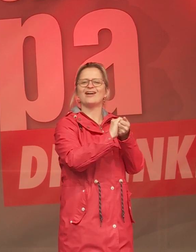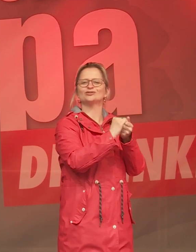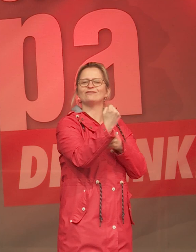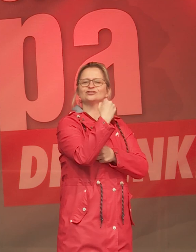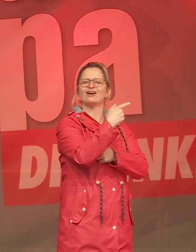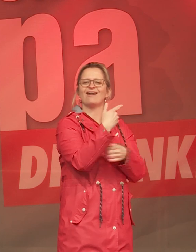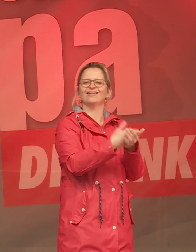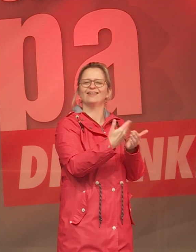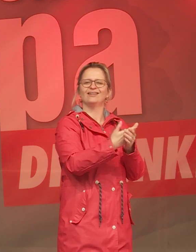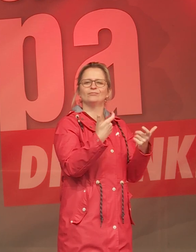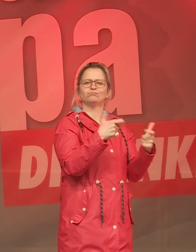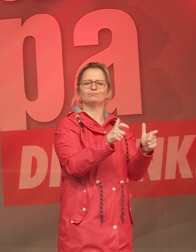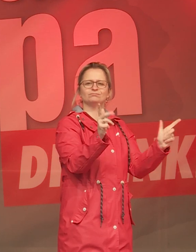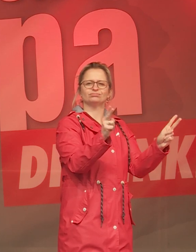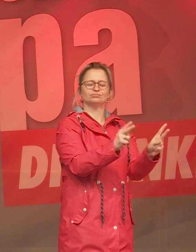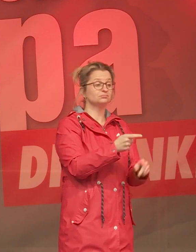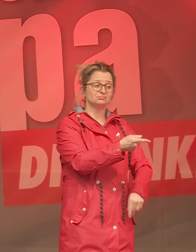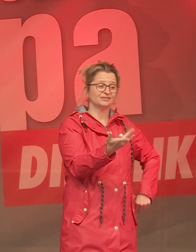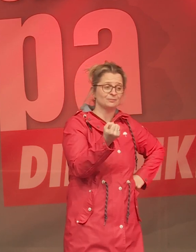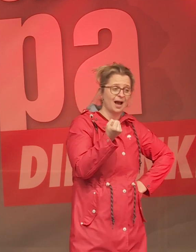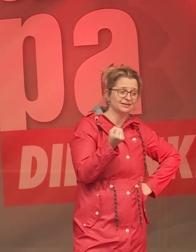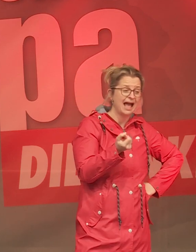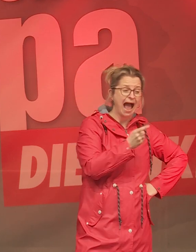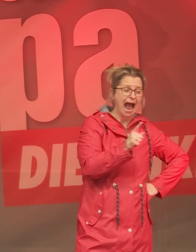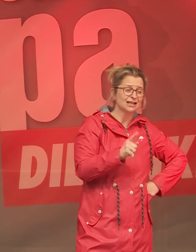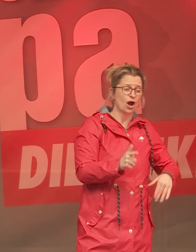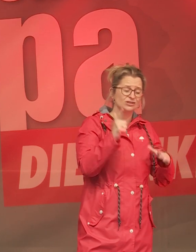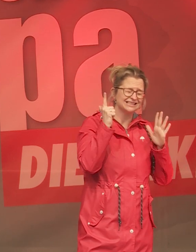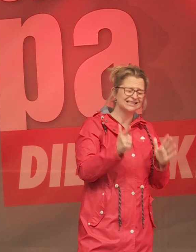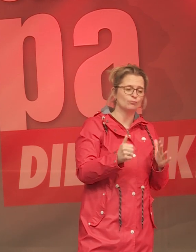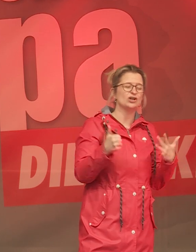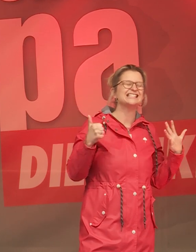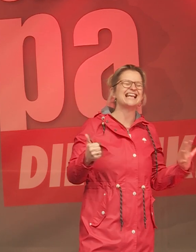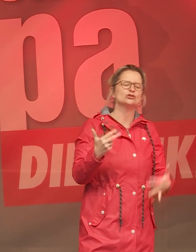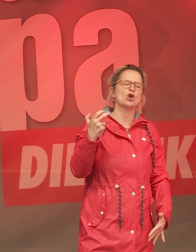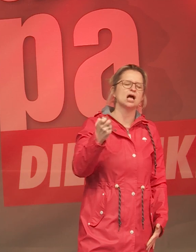gemacht? Die haben 1786 Tage gestreikt.